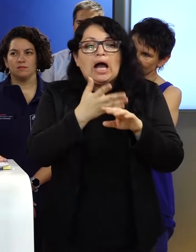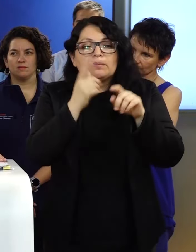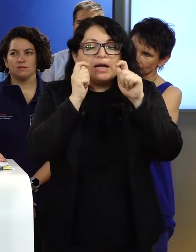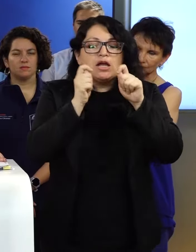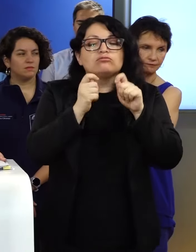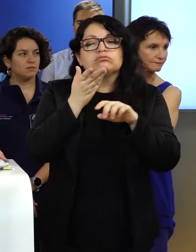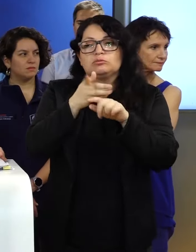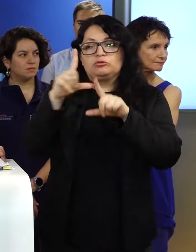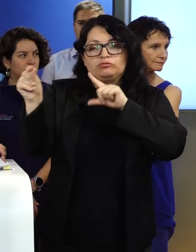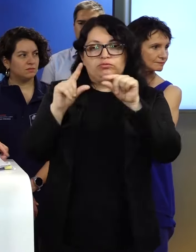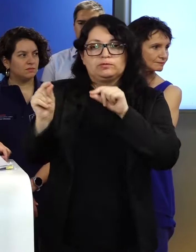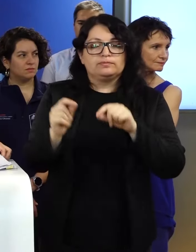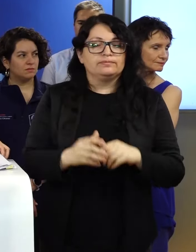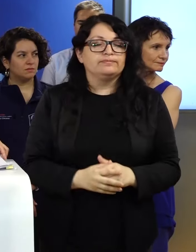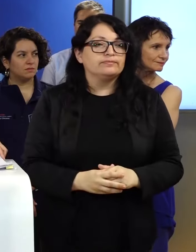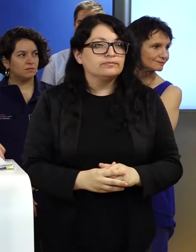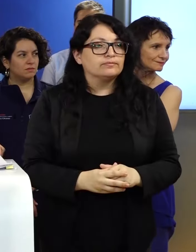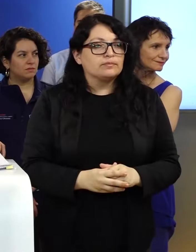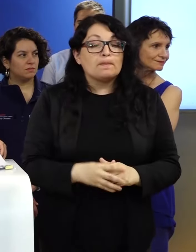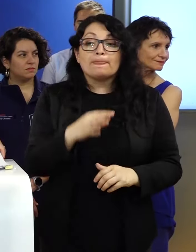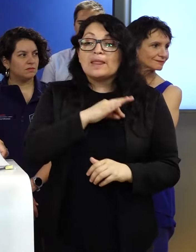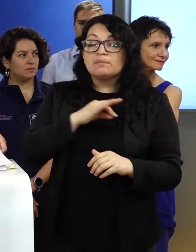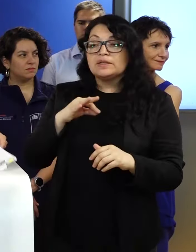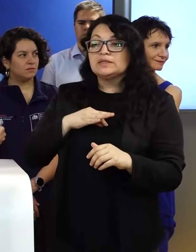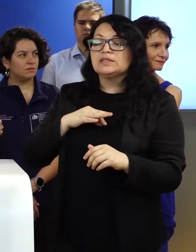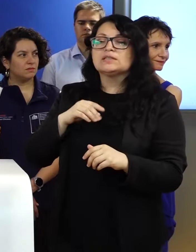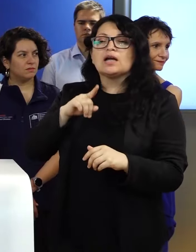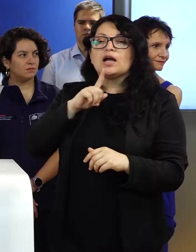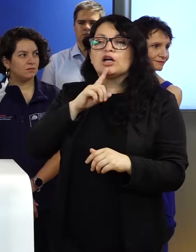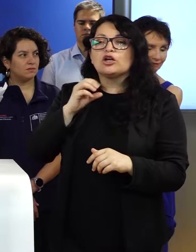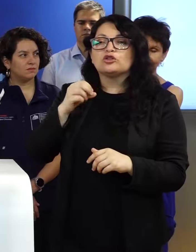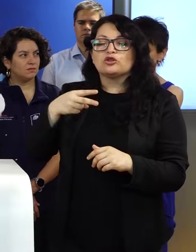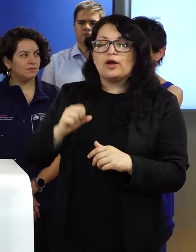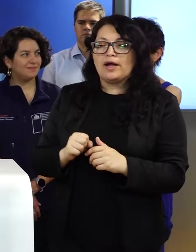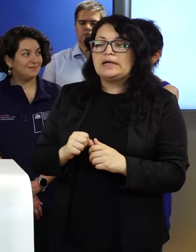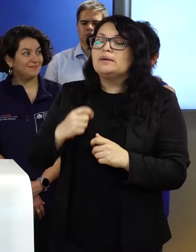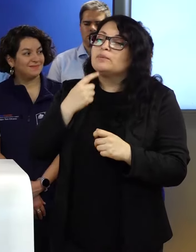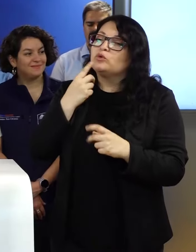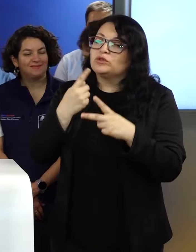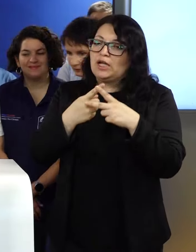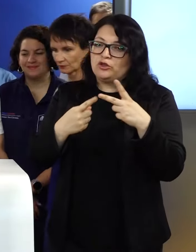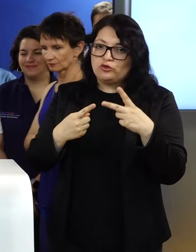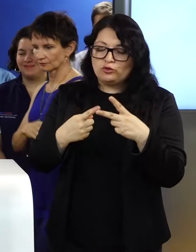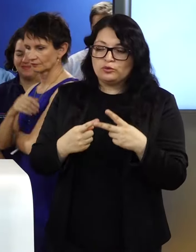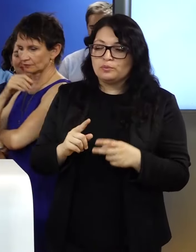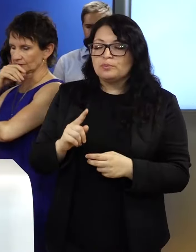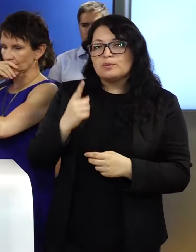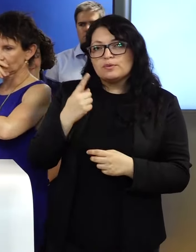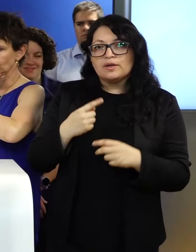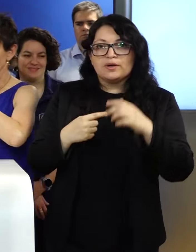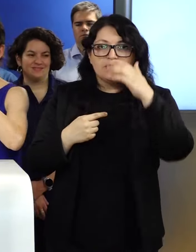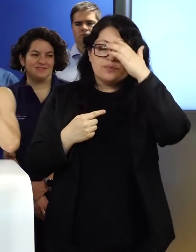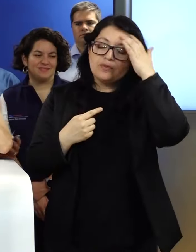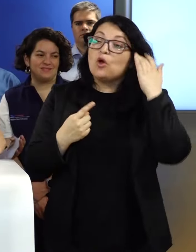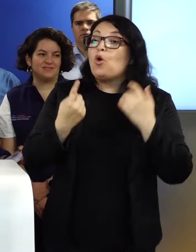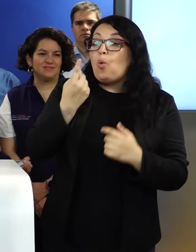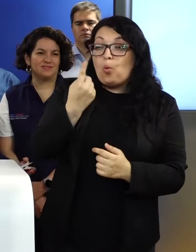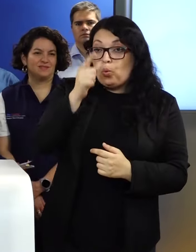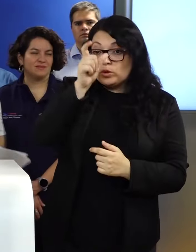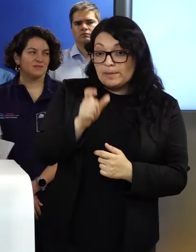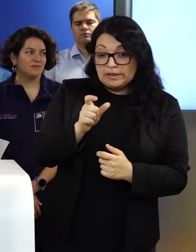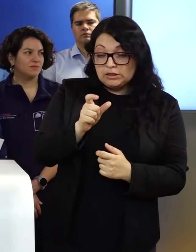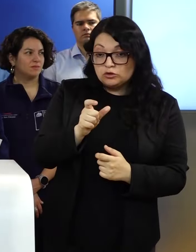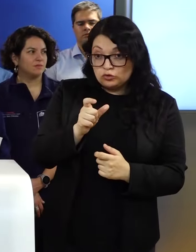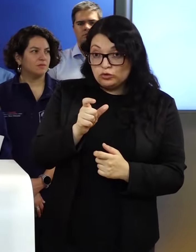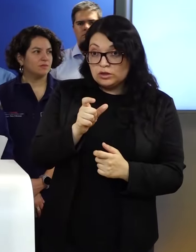estaban. Ministra Carolina Toás, la molesto con dos preguntas. Por un lado, respecto del único detenido que entendemos que